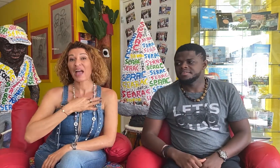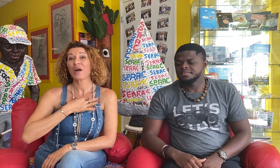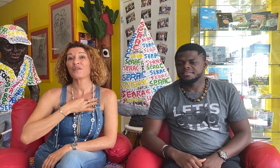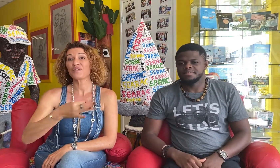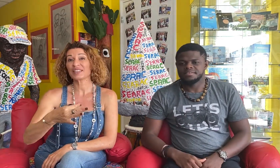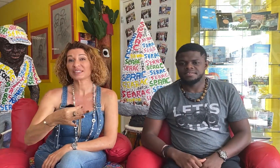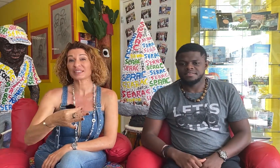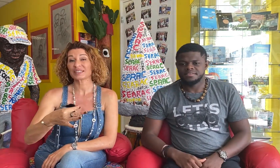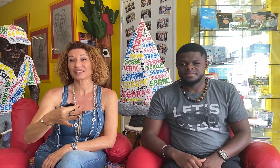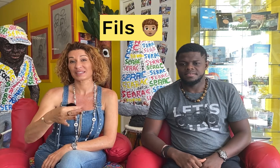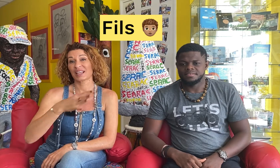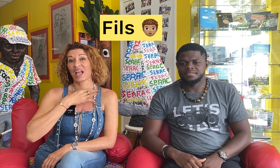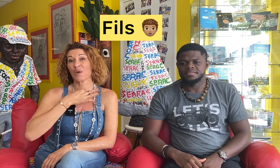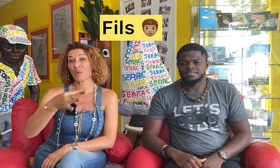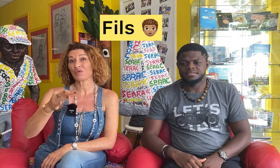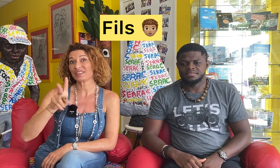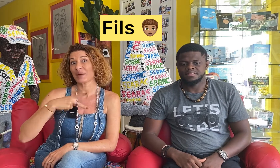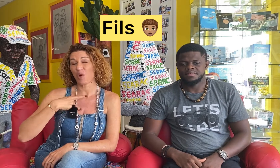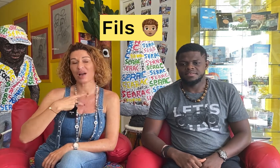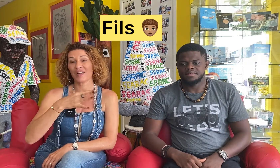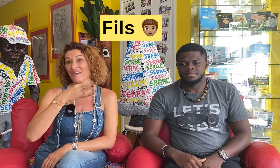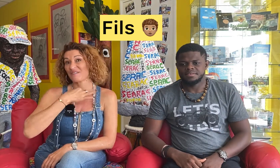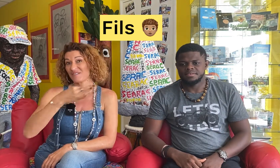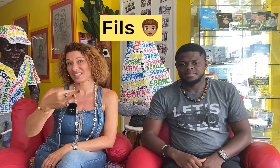Fils. Mon fils à moi. Fils.